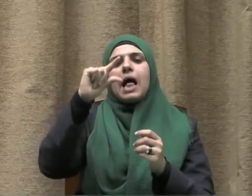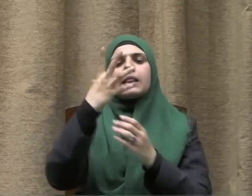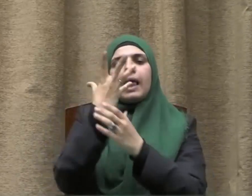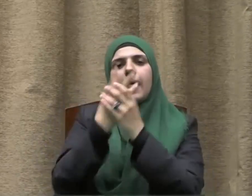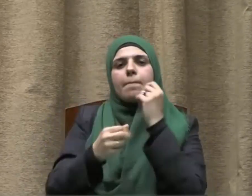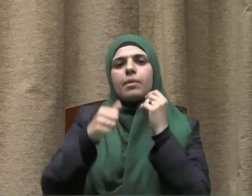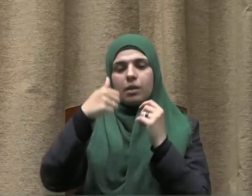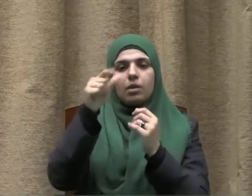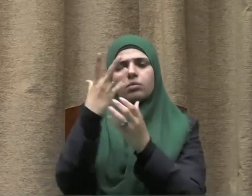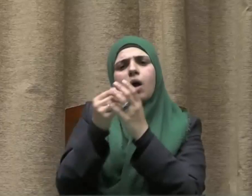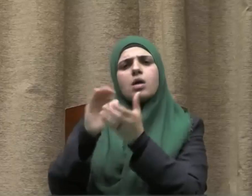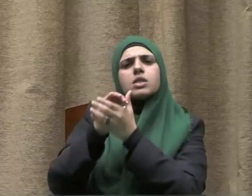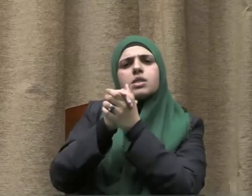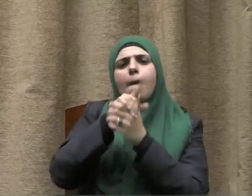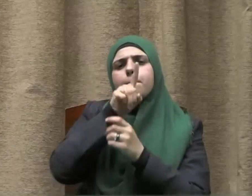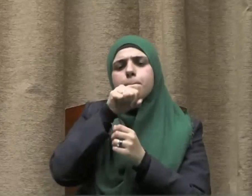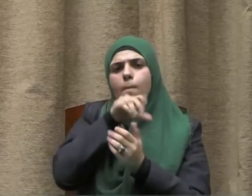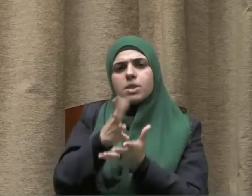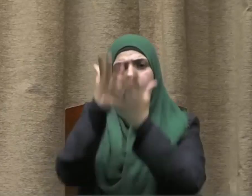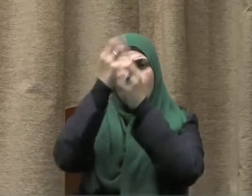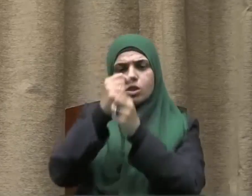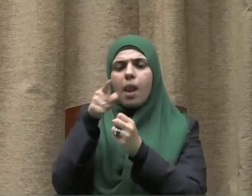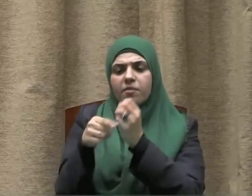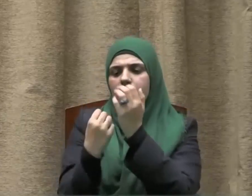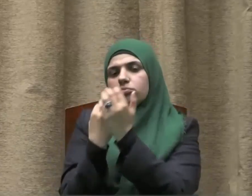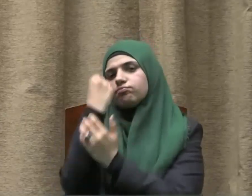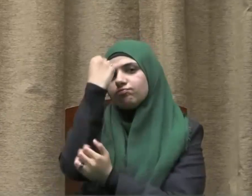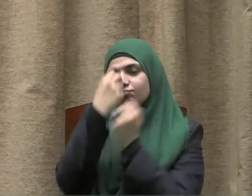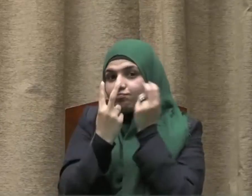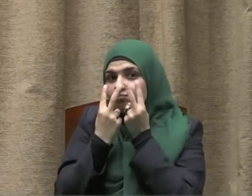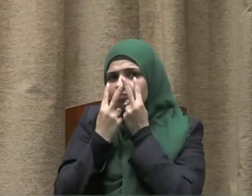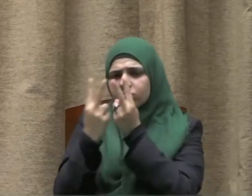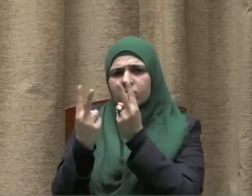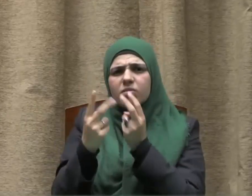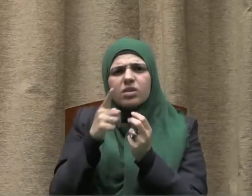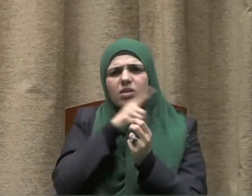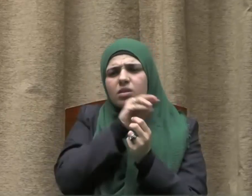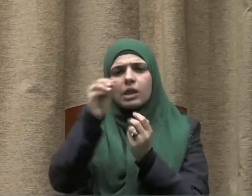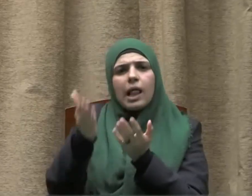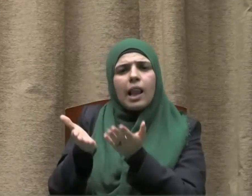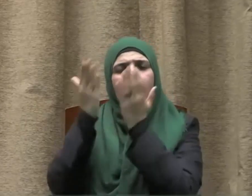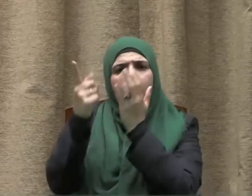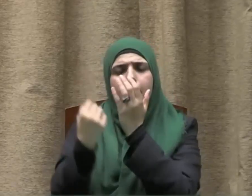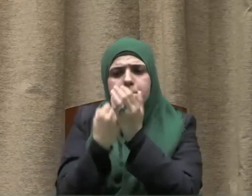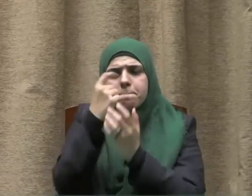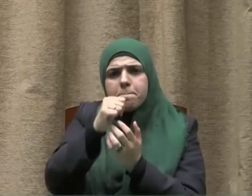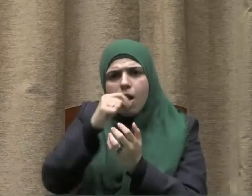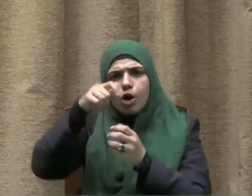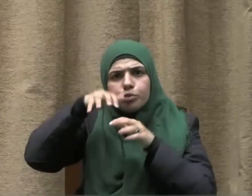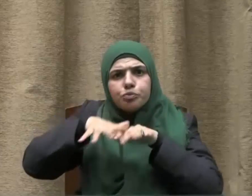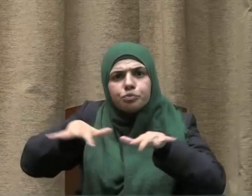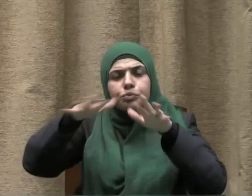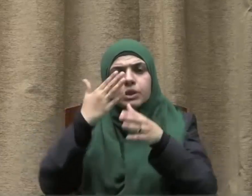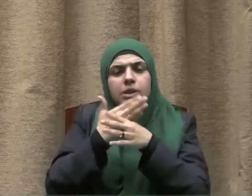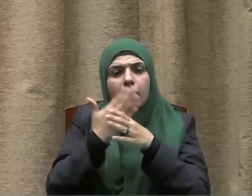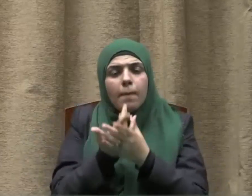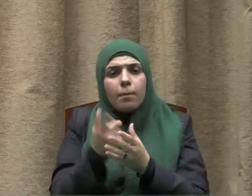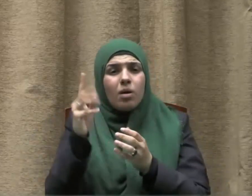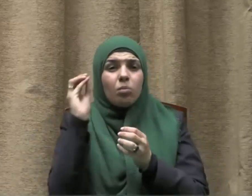الله عنه وهو يتوضأ فقال ما هذا الصرف يا سعد فقال أفي